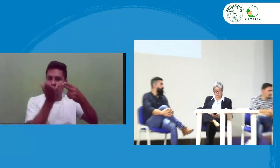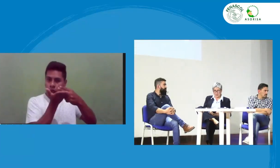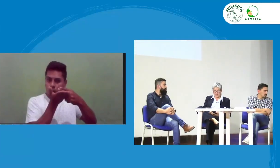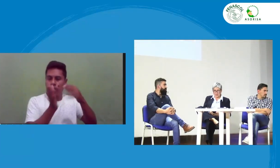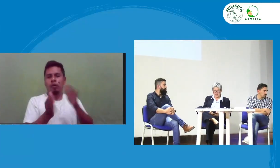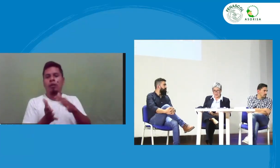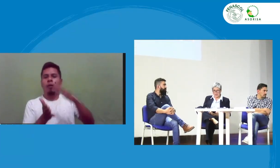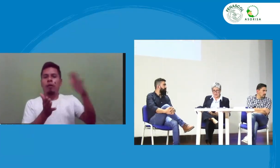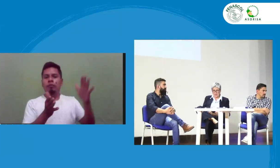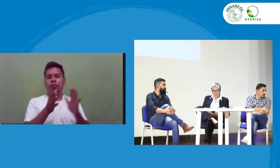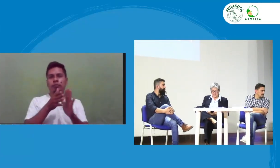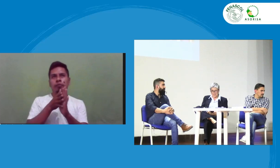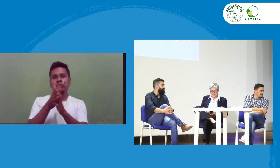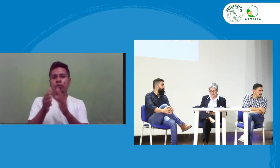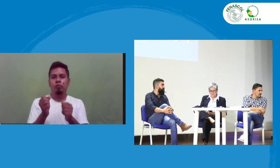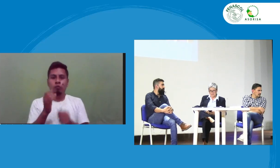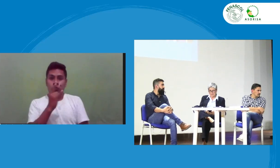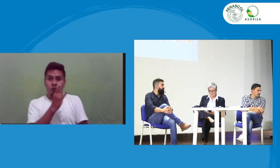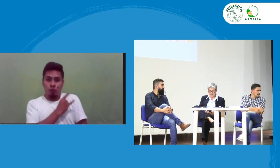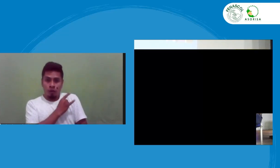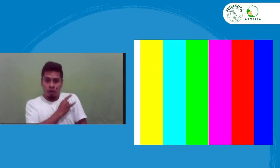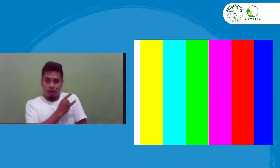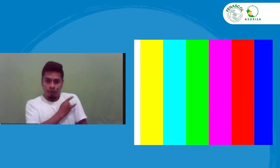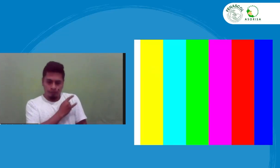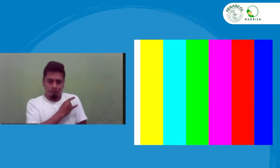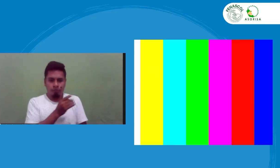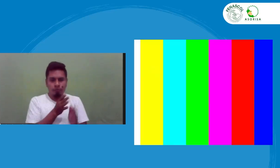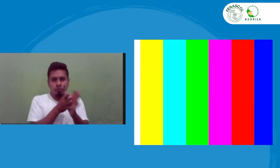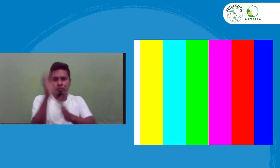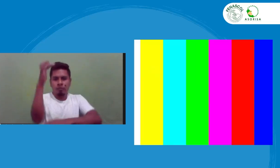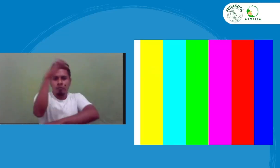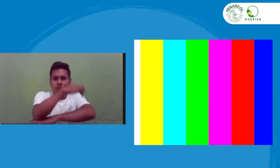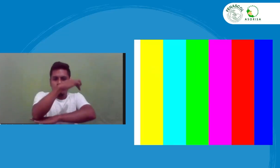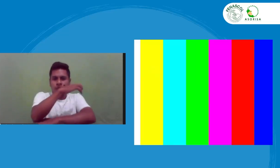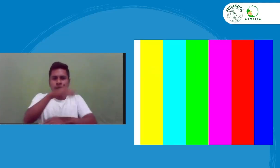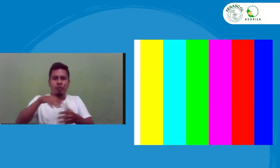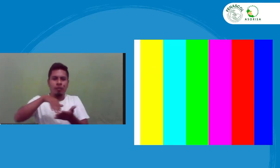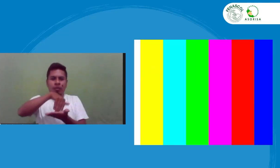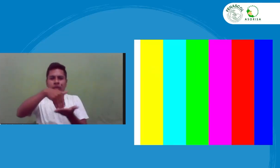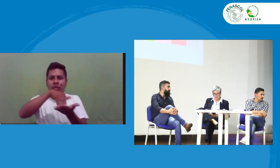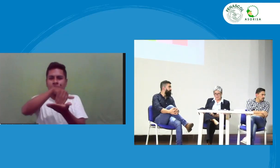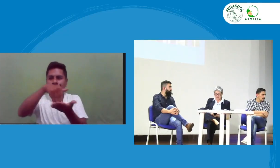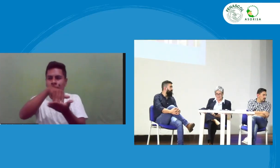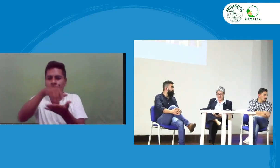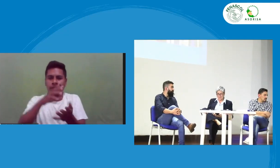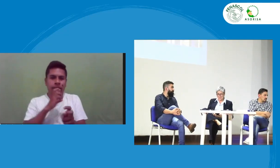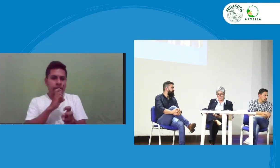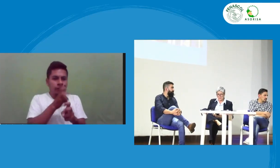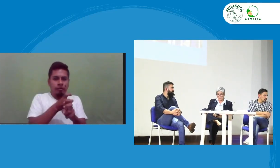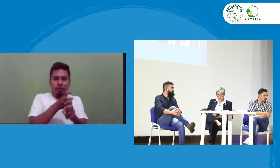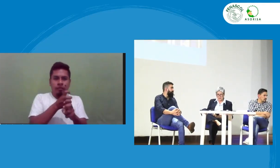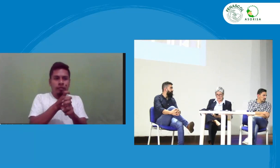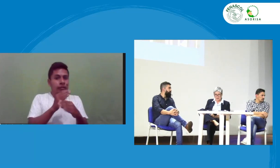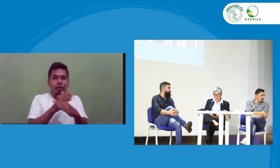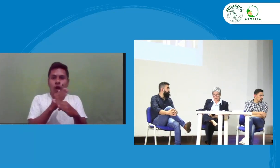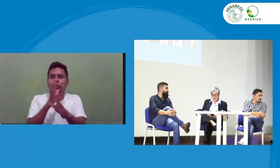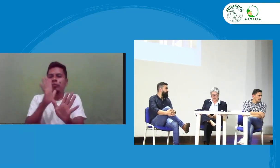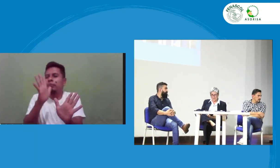exponentes del INSOR y lo que he visto también debo manifestar que en el Putumayo